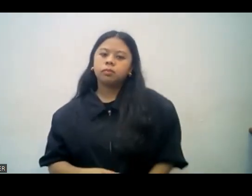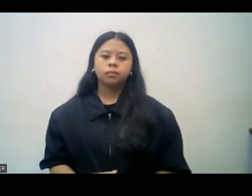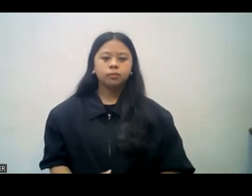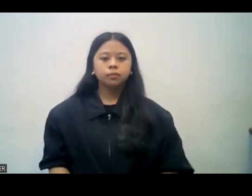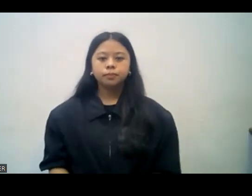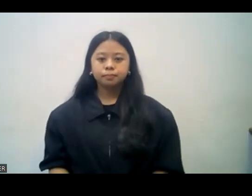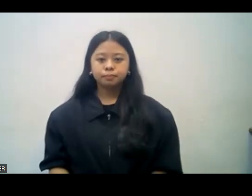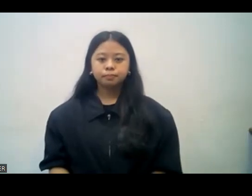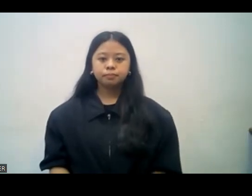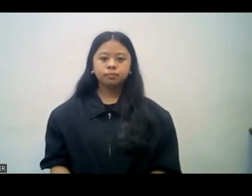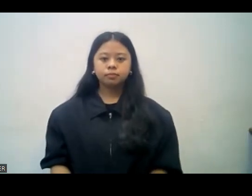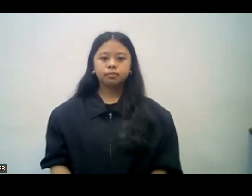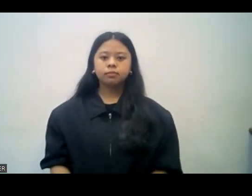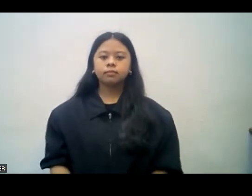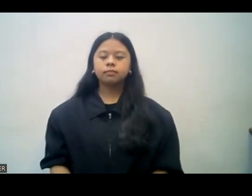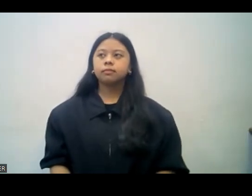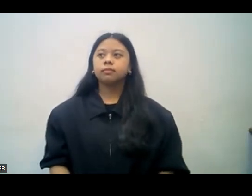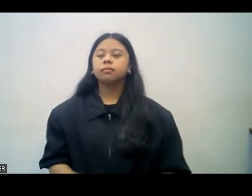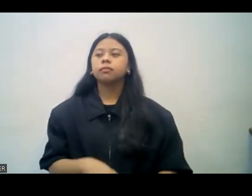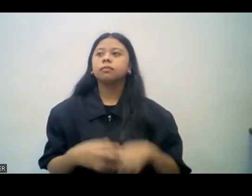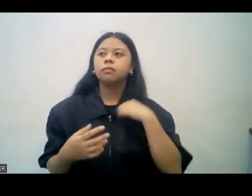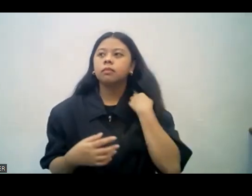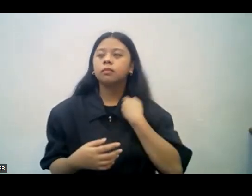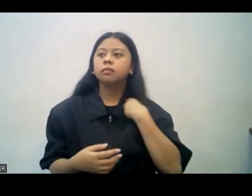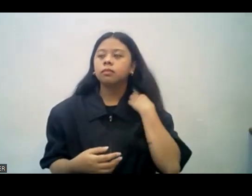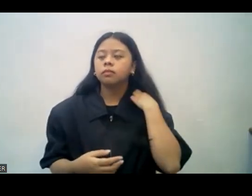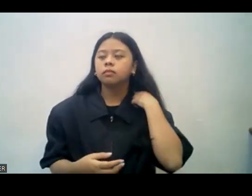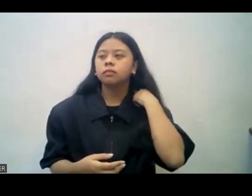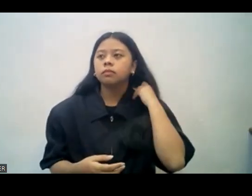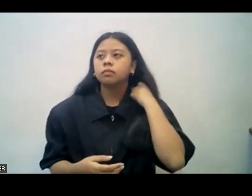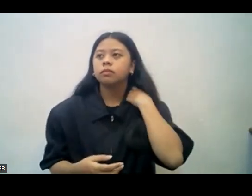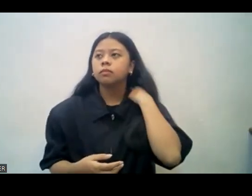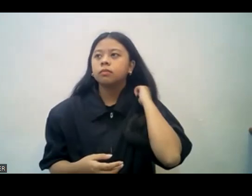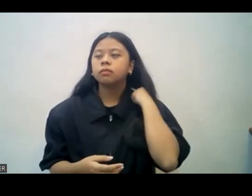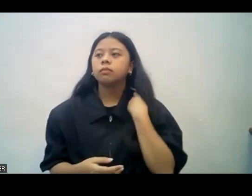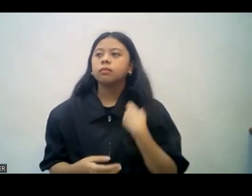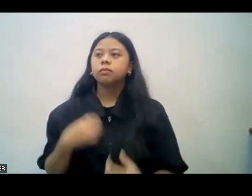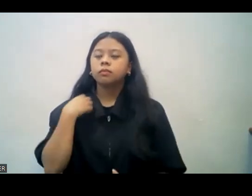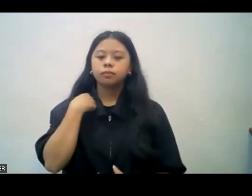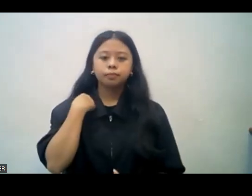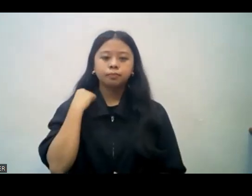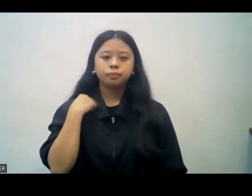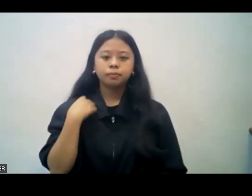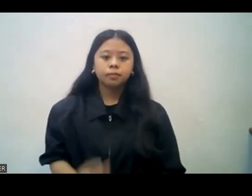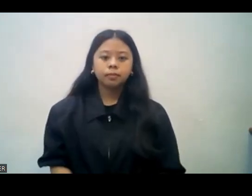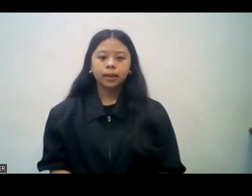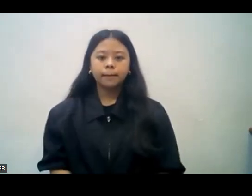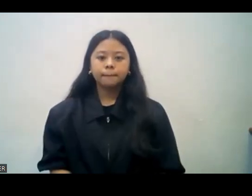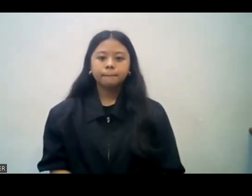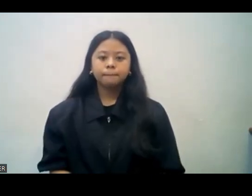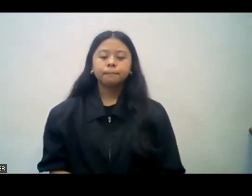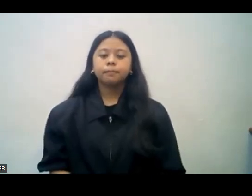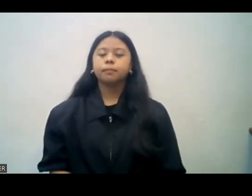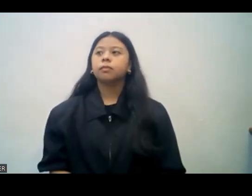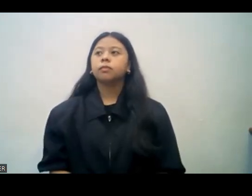Biblia. So, when we give the advice, we have to give the advice exactly according to the